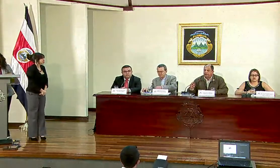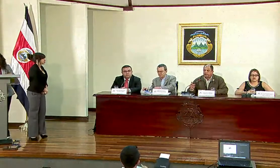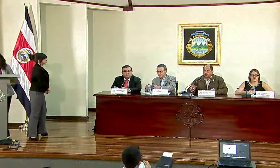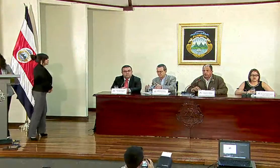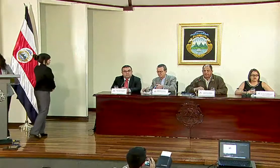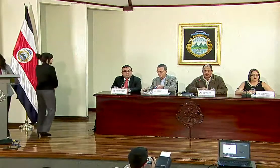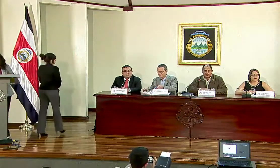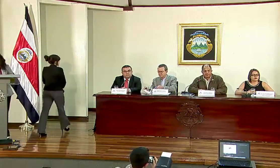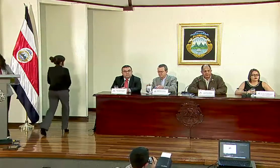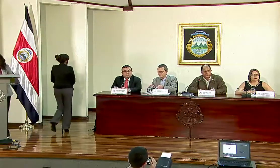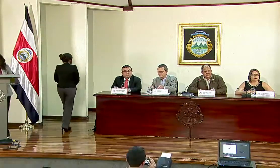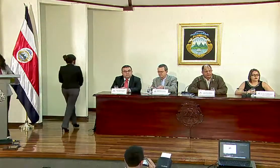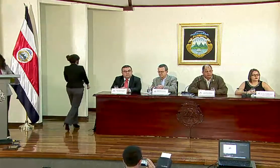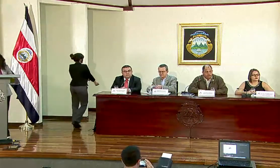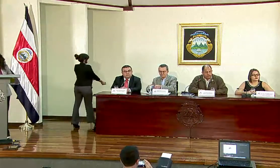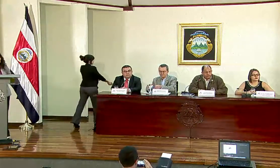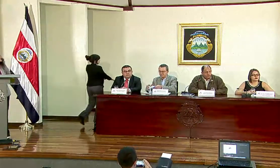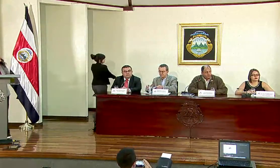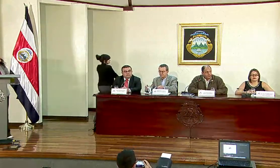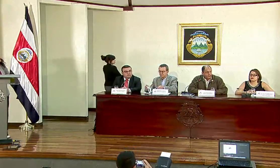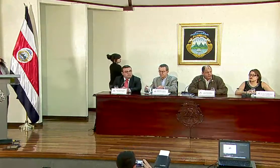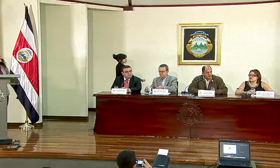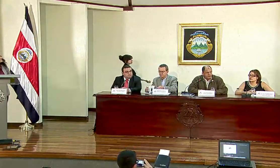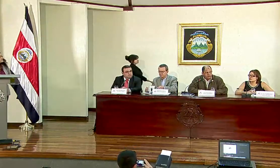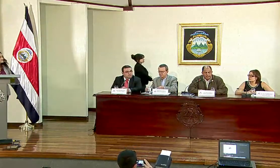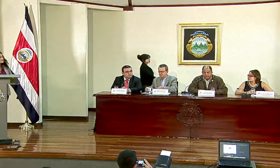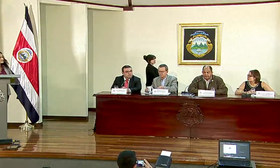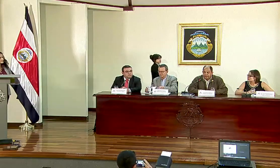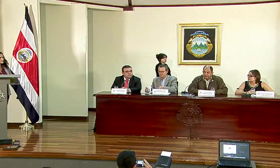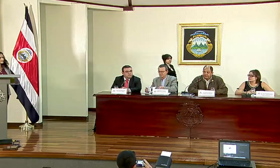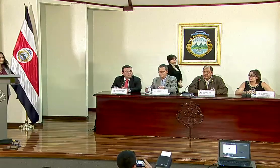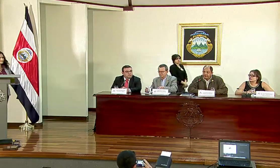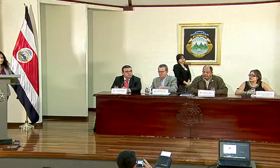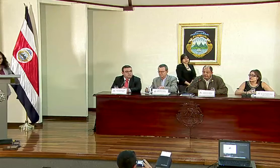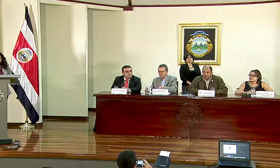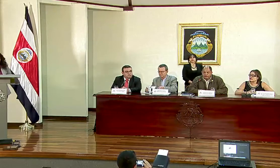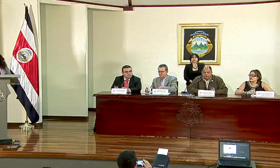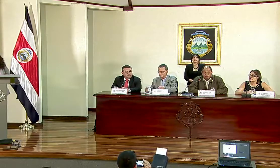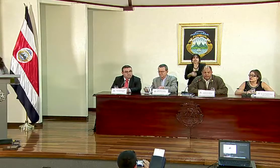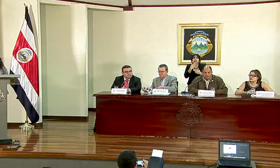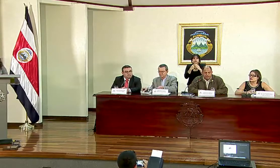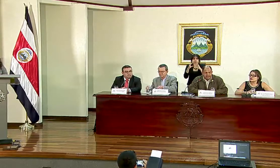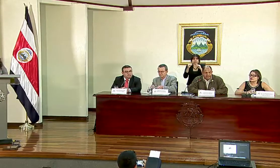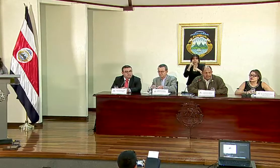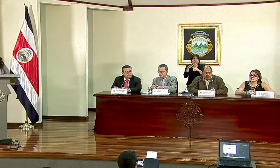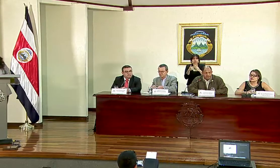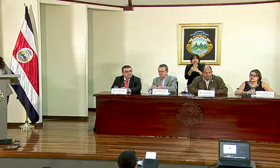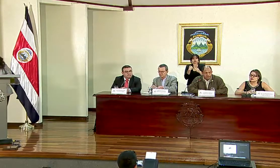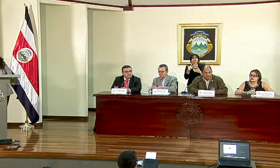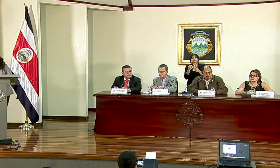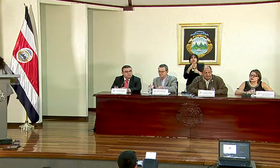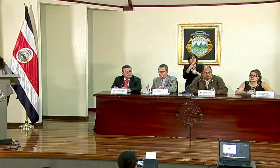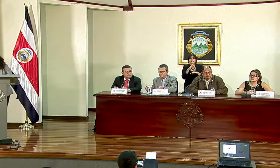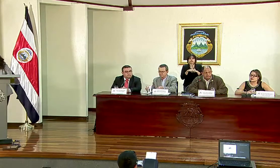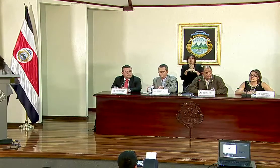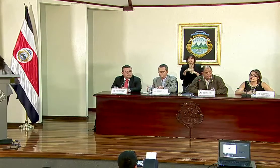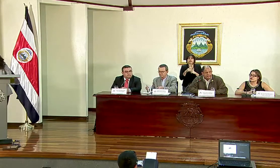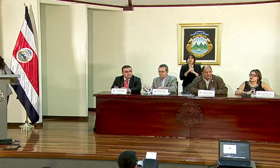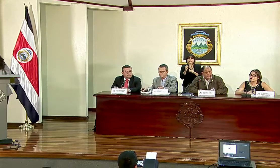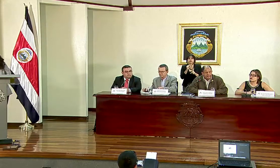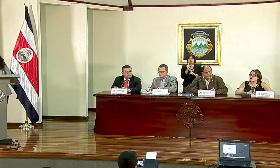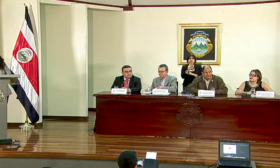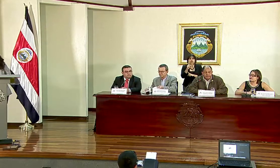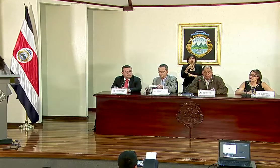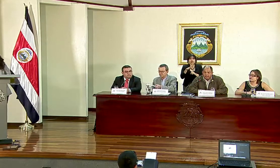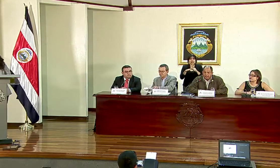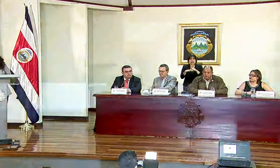Muchas gracias, muy buenas tardes para todas y todos. En primer lugar, quisiera referirme a la situación en la zona del Caribe. Como ustedes saben, estamos en